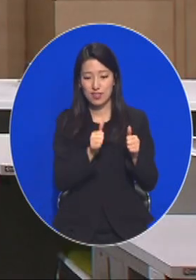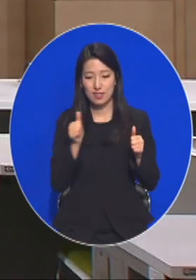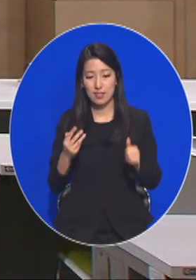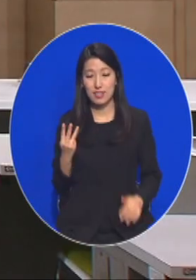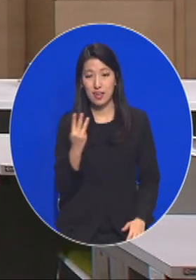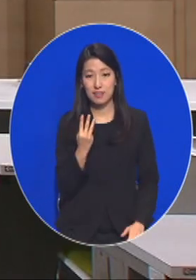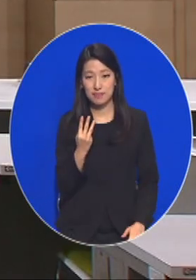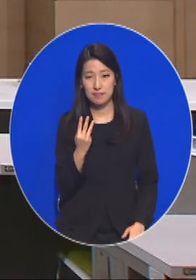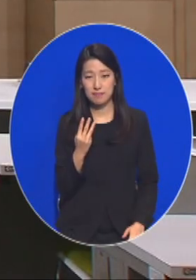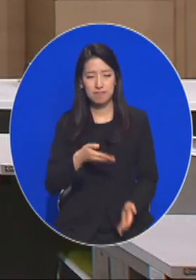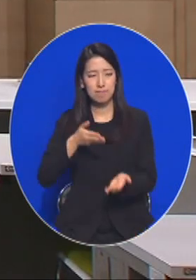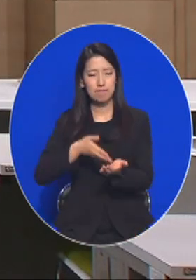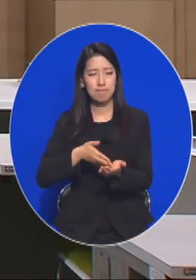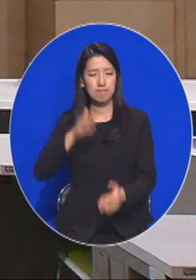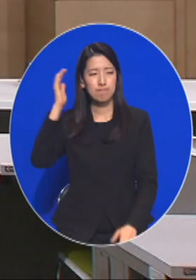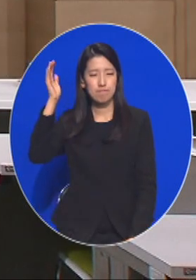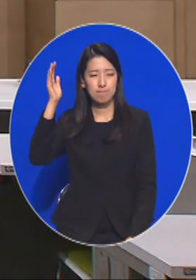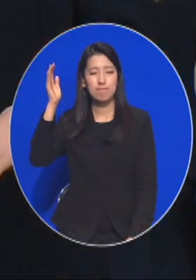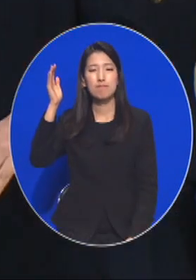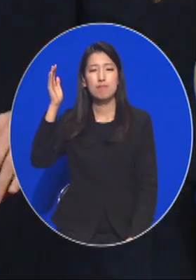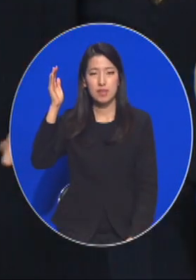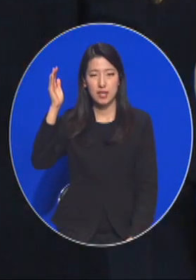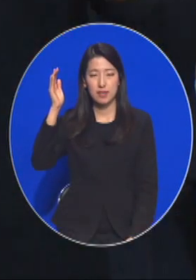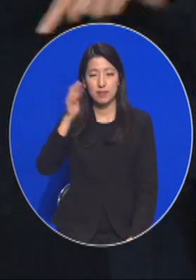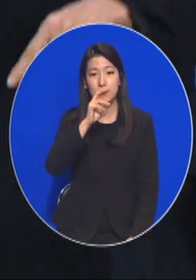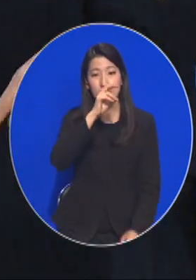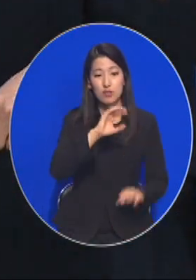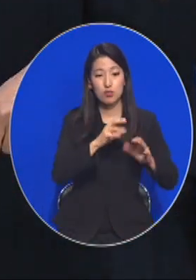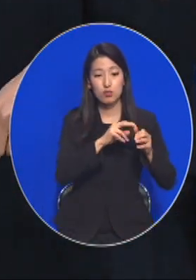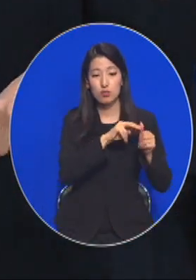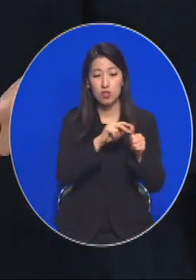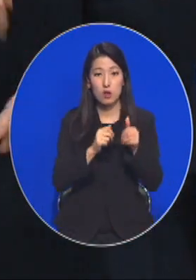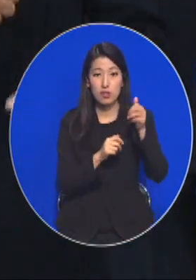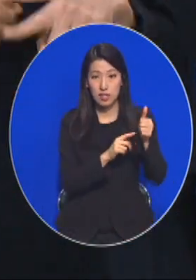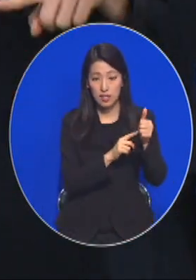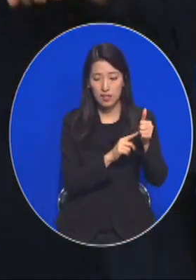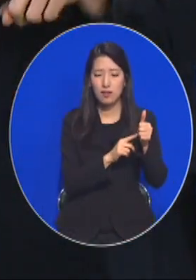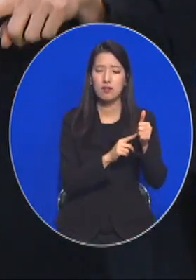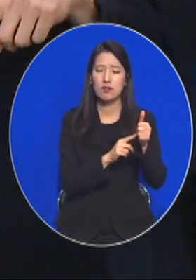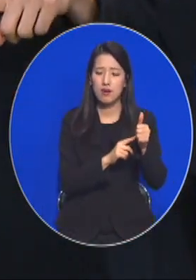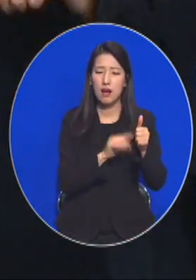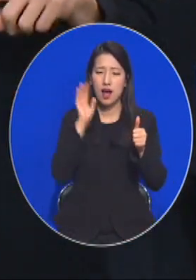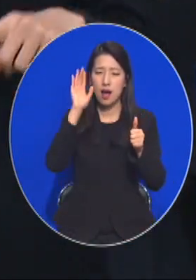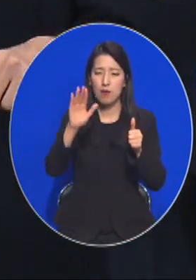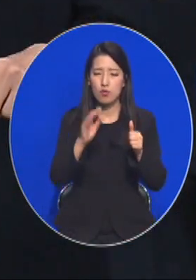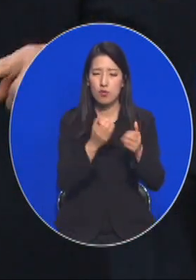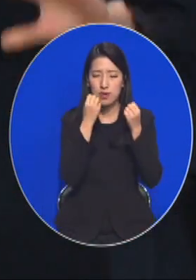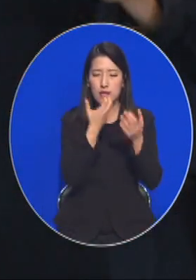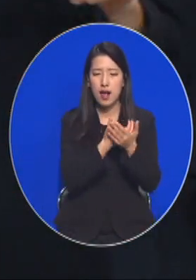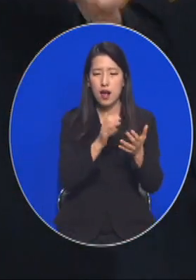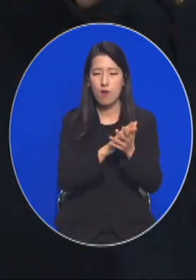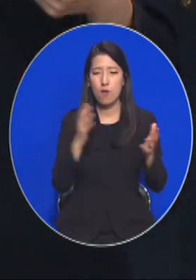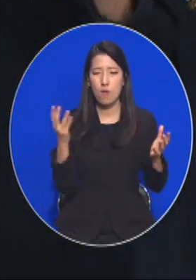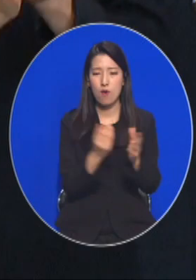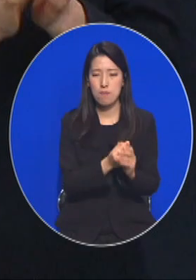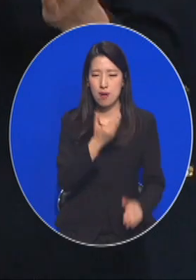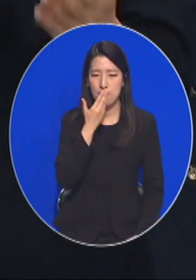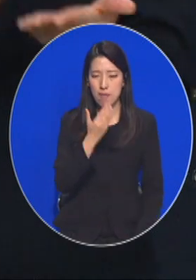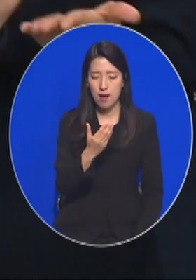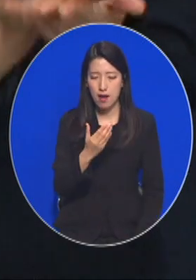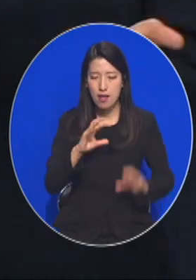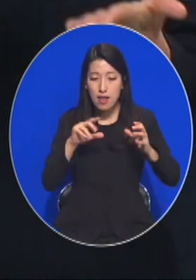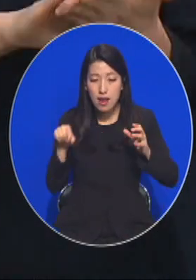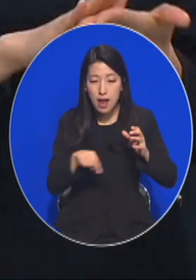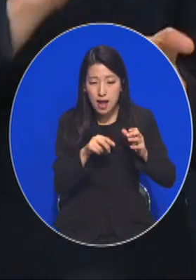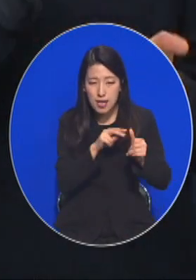박지원 국정원장은 국정원법 개정안 통과로 국정원 개혁이 비로소 완성됐다며 국내 보안 정보는